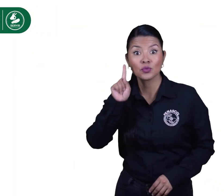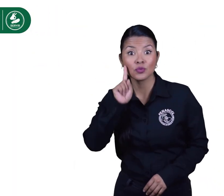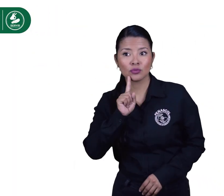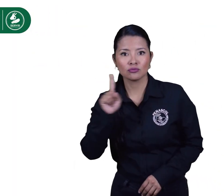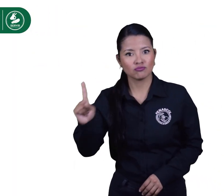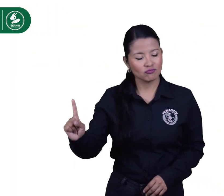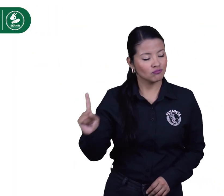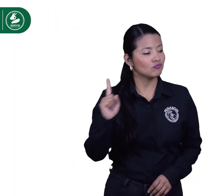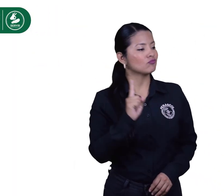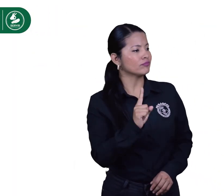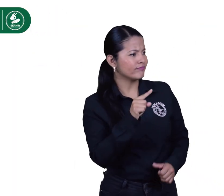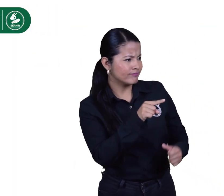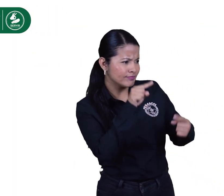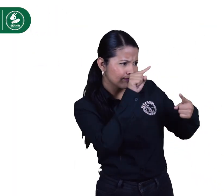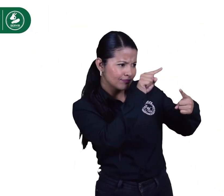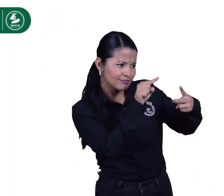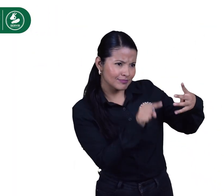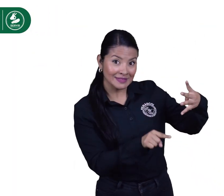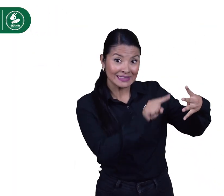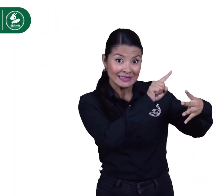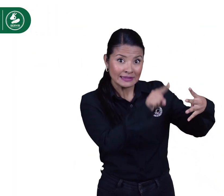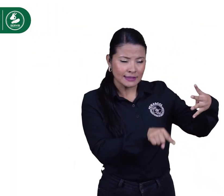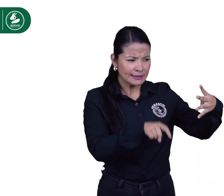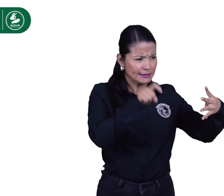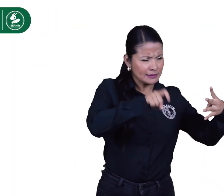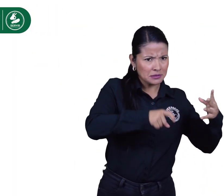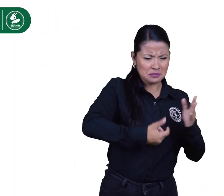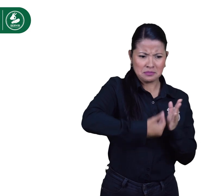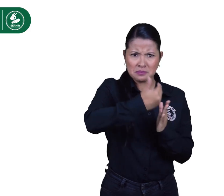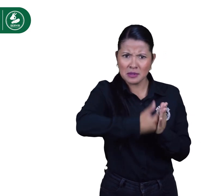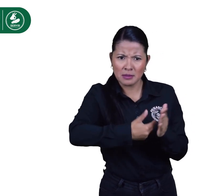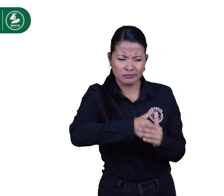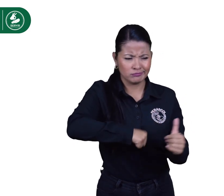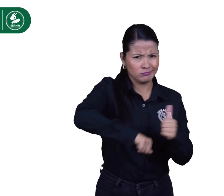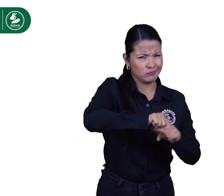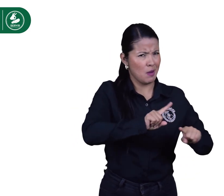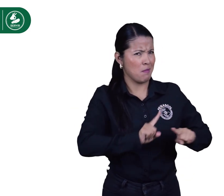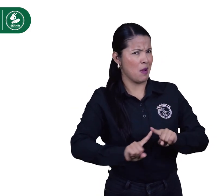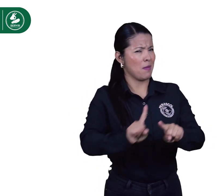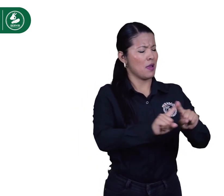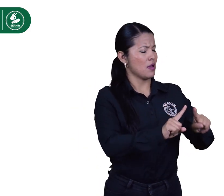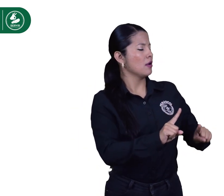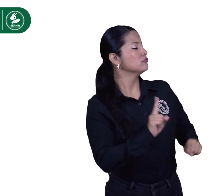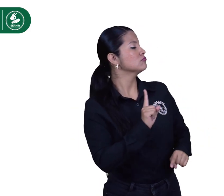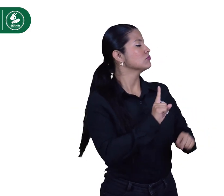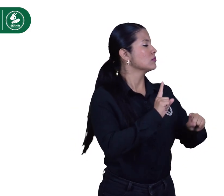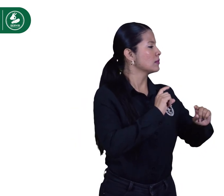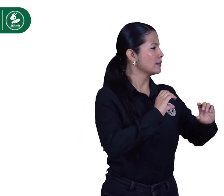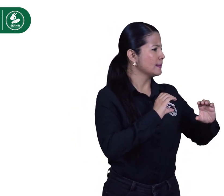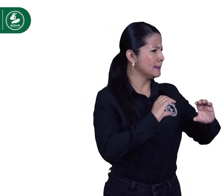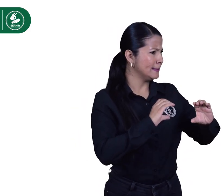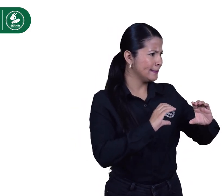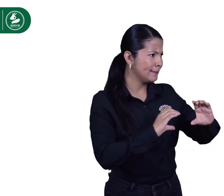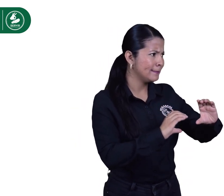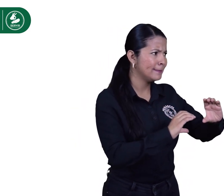Si eres una persona sorda y estás pensando en cómo comunicarte en lengua de señas colombiana para hacer estos trámites,